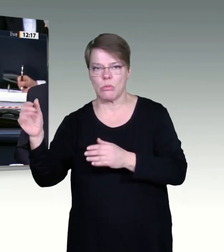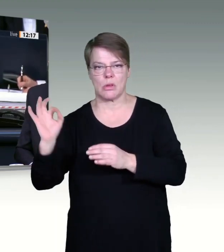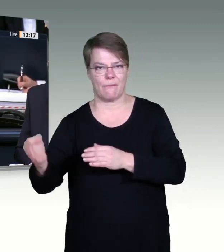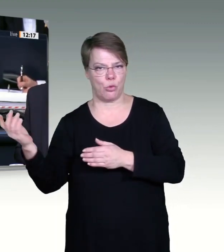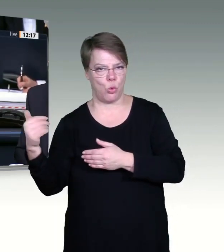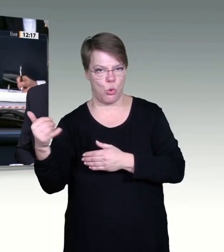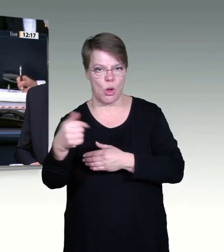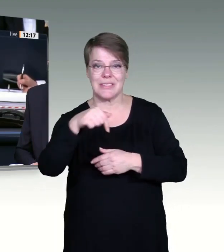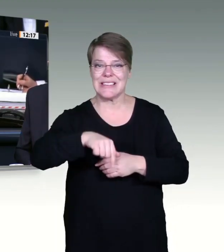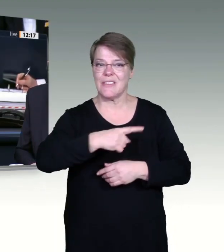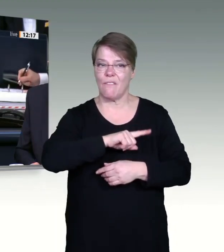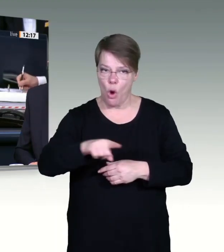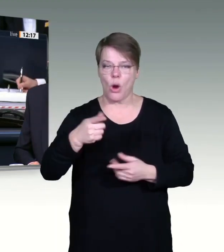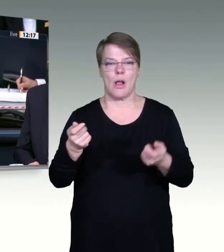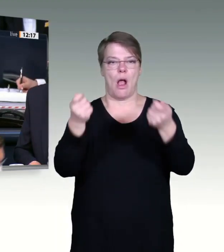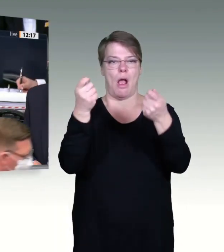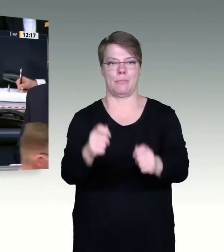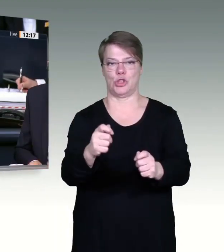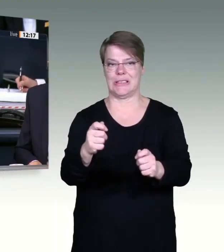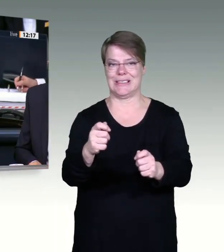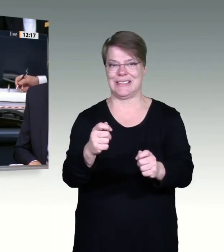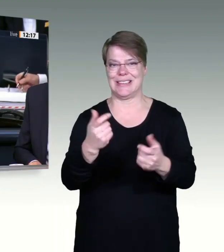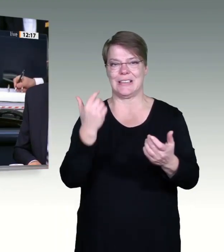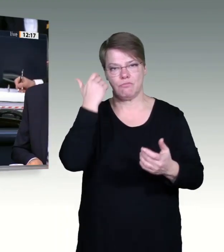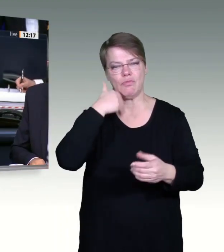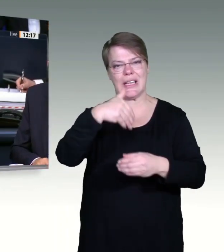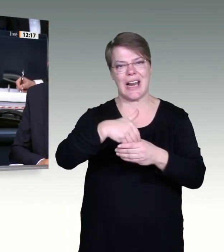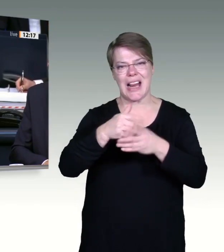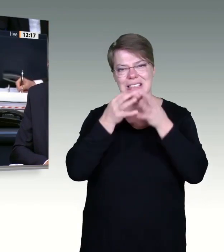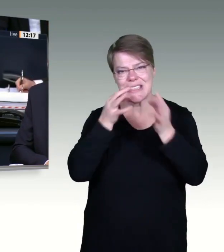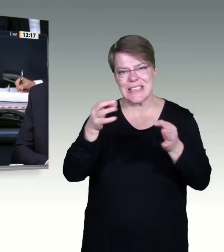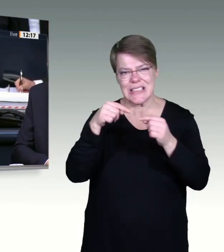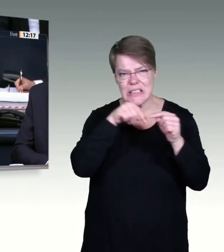Nächster Redner ist für die CDU-CSU-Fraktion Stefan Stracke.